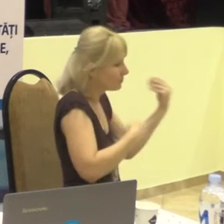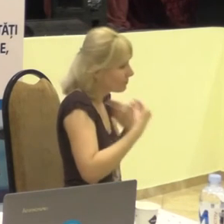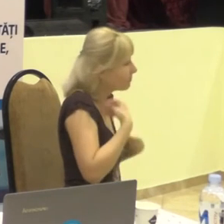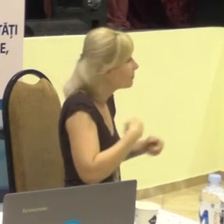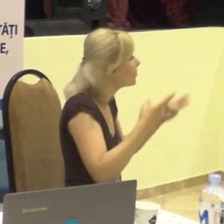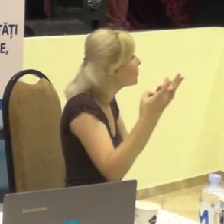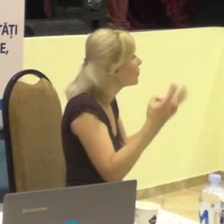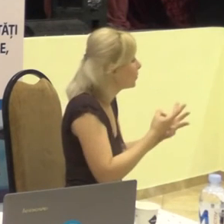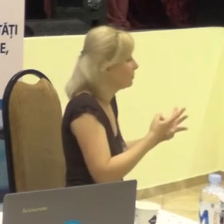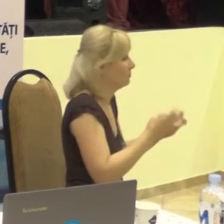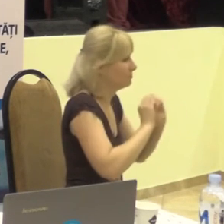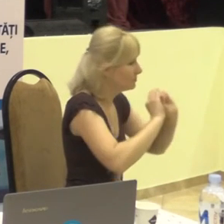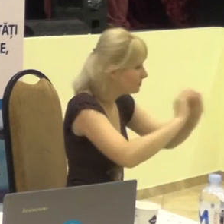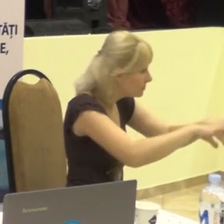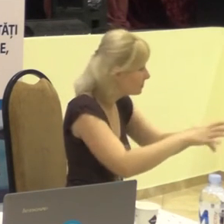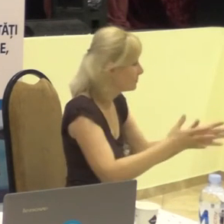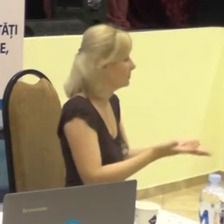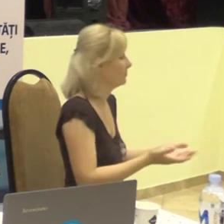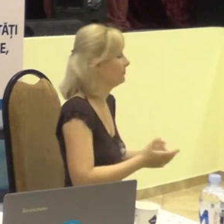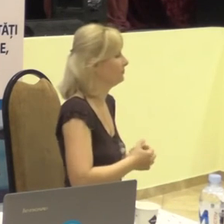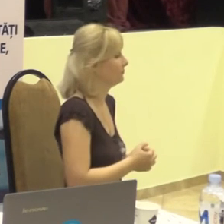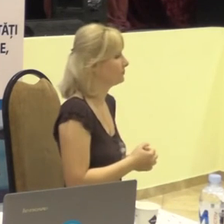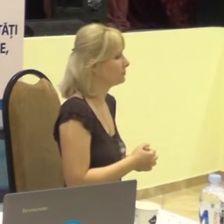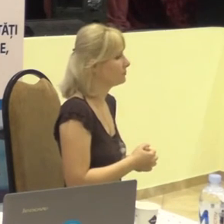necesare de care era nevoie.